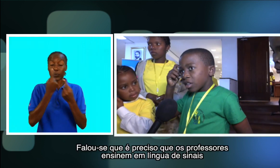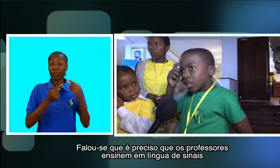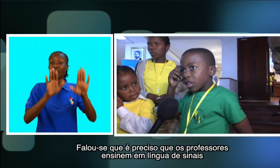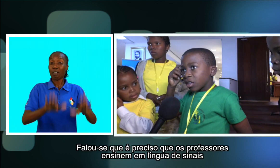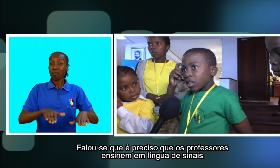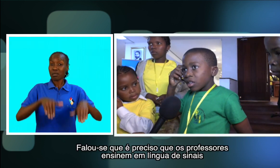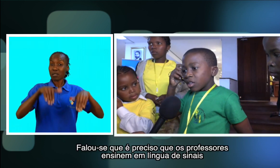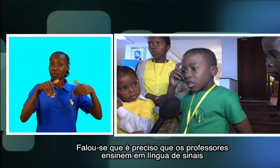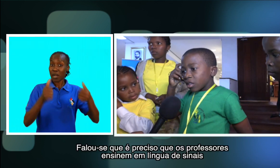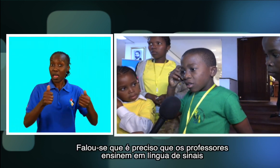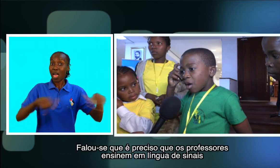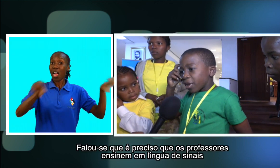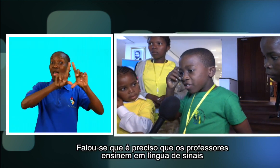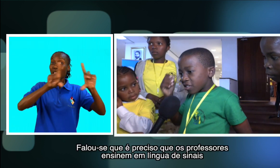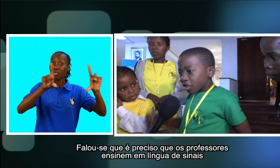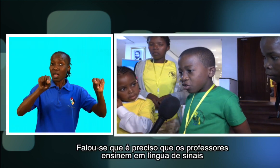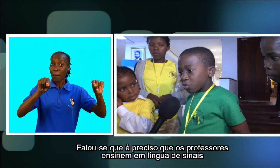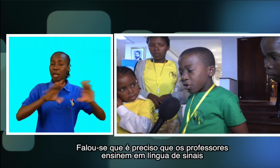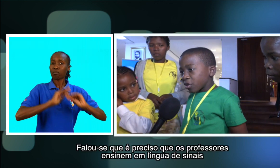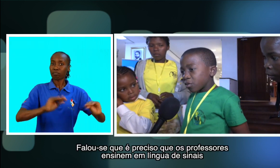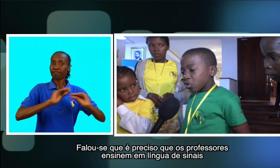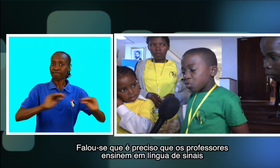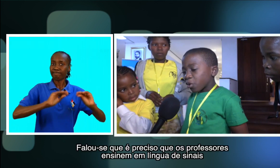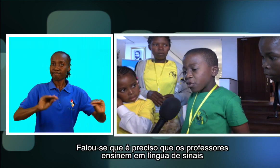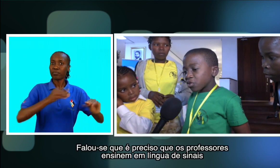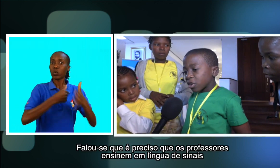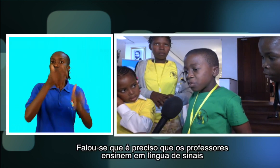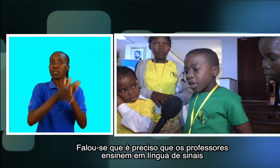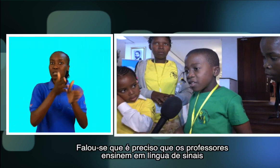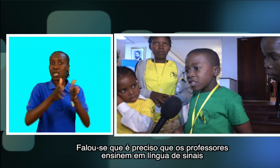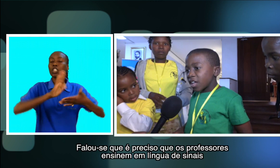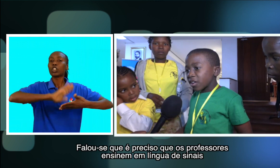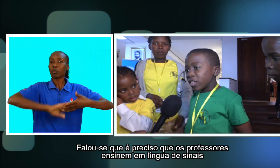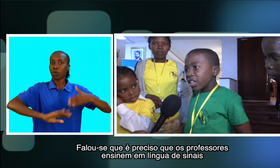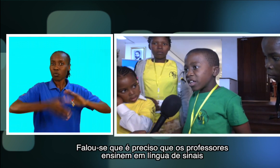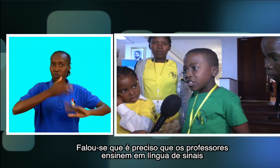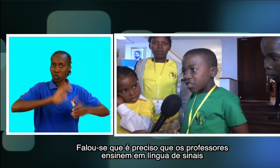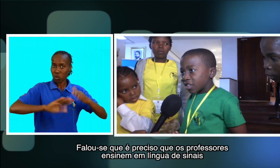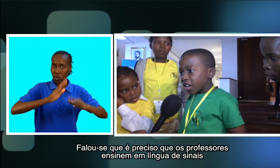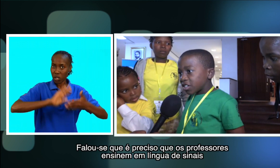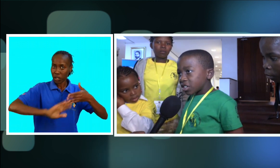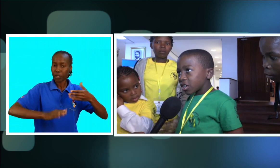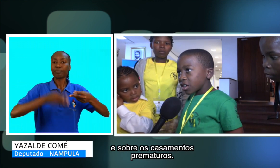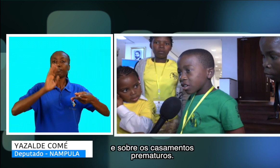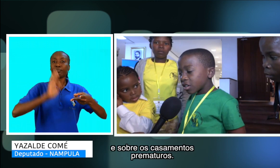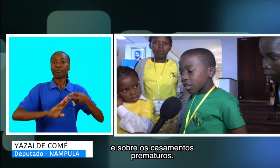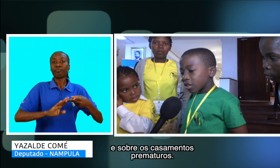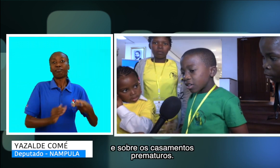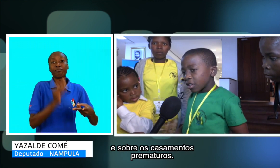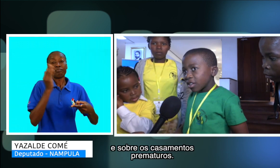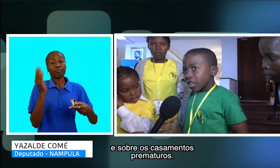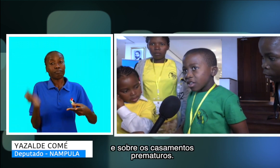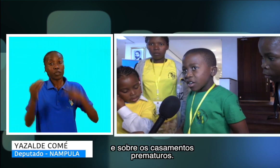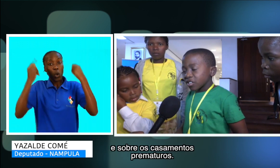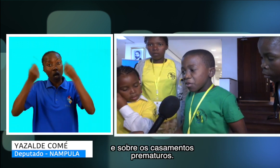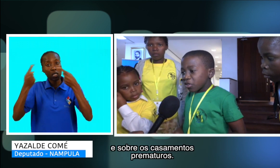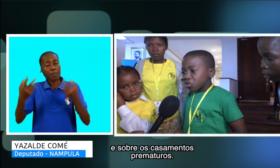está a presidência dos professores para ensinar com a língua de sinais. Casamentos